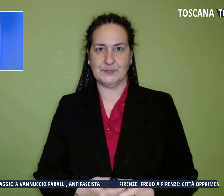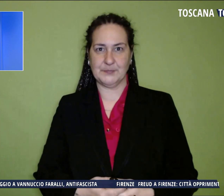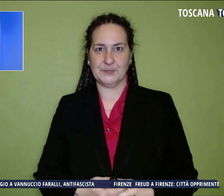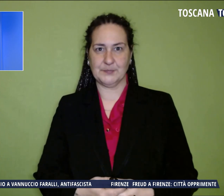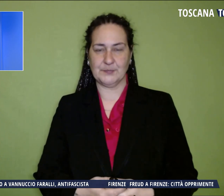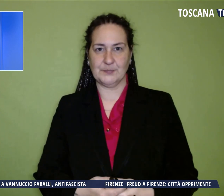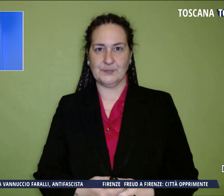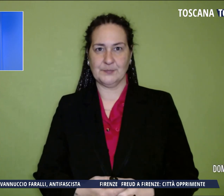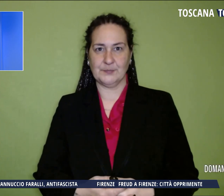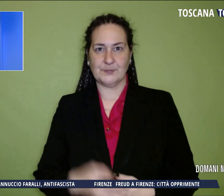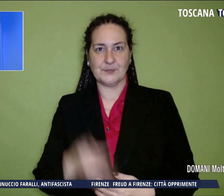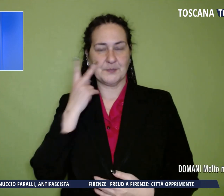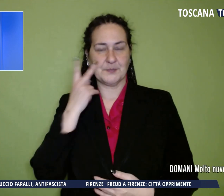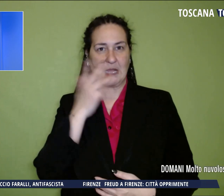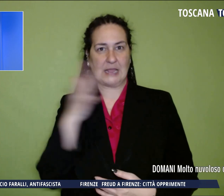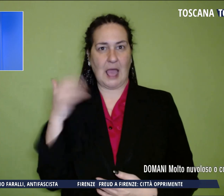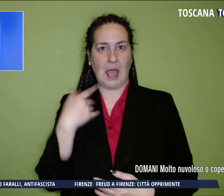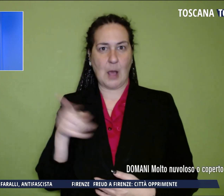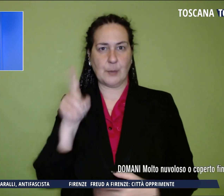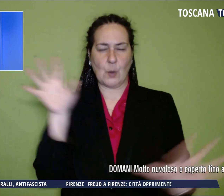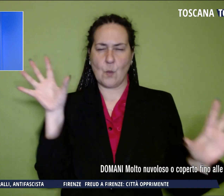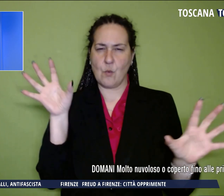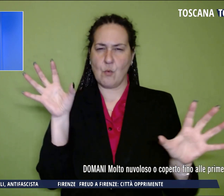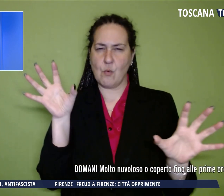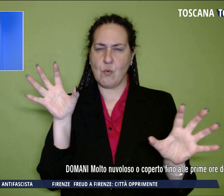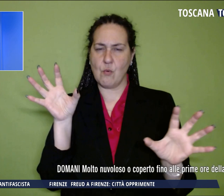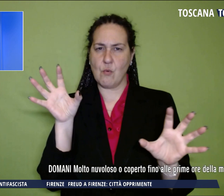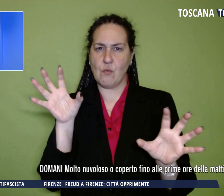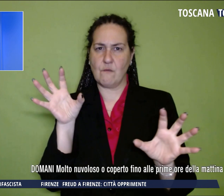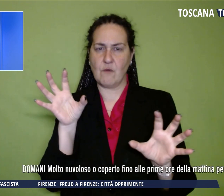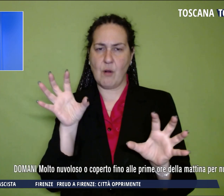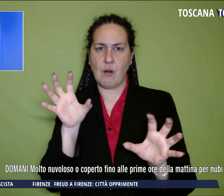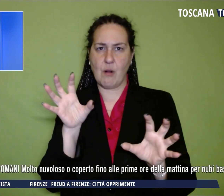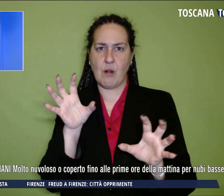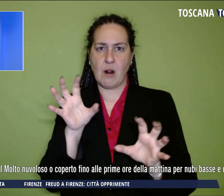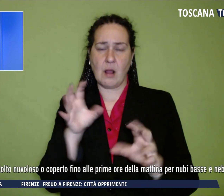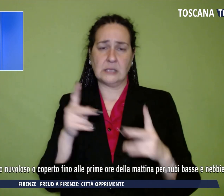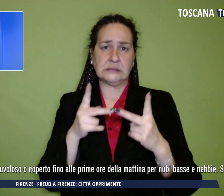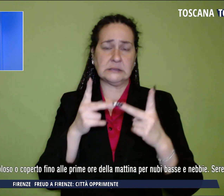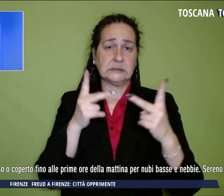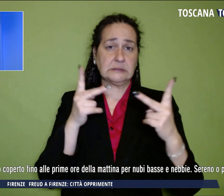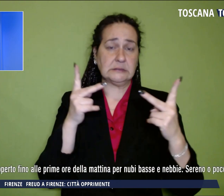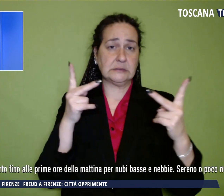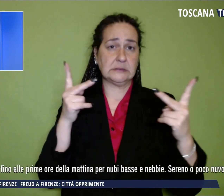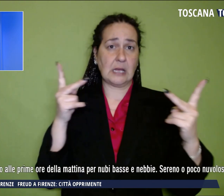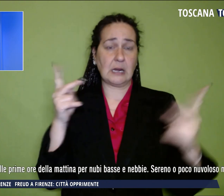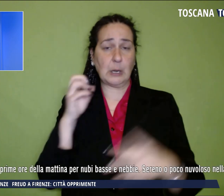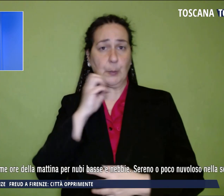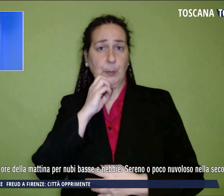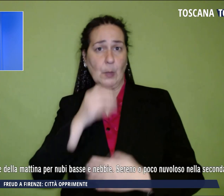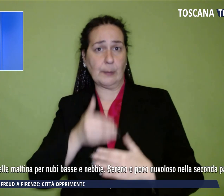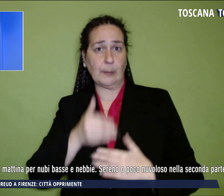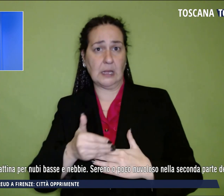Vediamo come sarà il tempo domani, sarà molto nuvoloso, coperto, sereno, poco nuvoloso nella seconda parte della giornata,